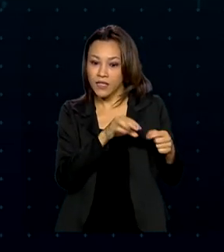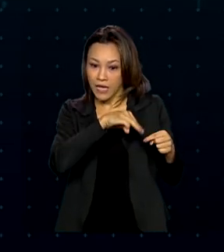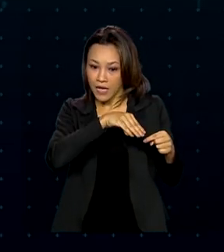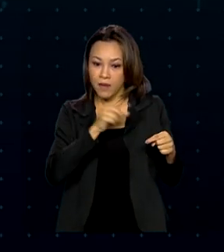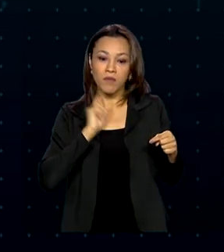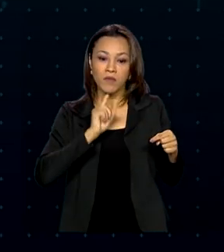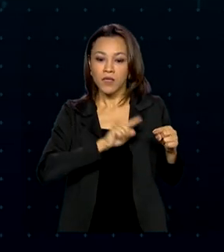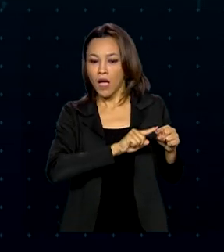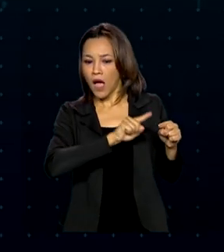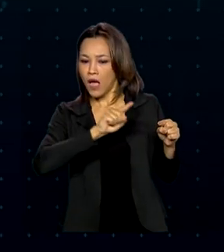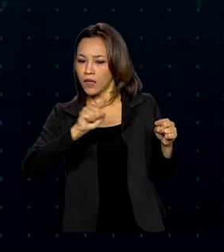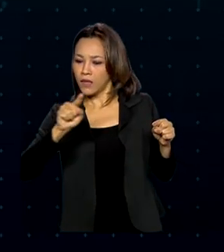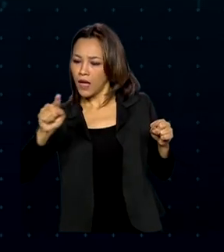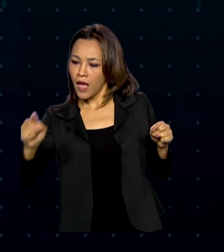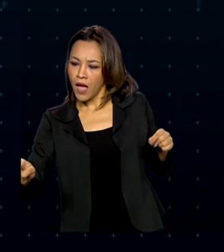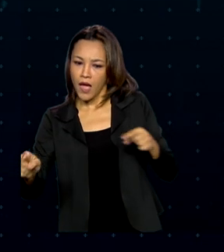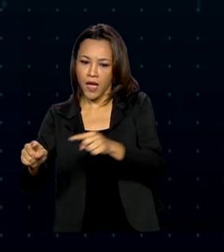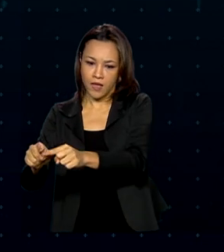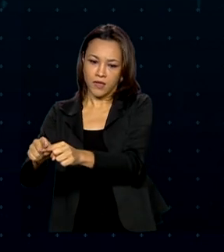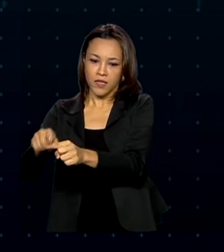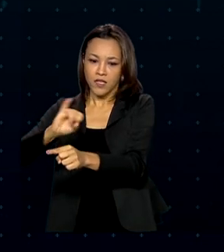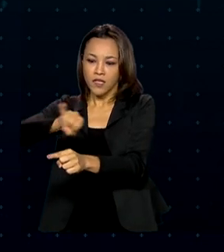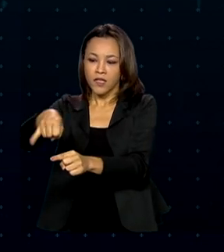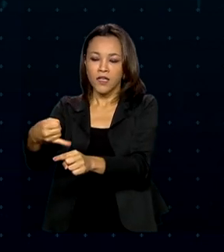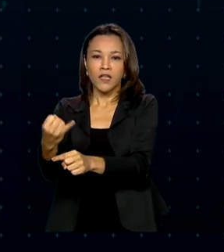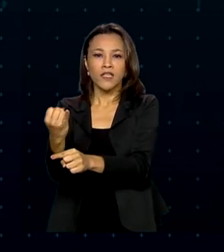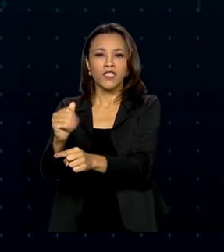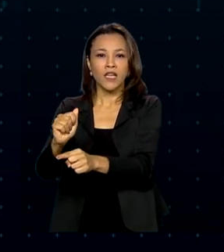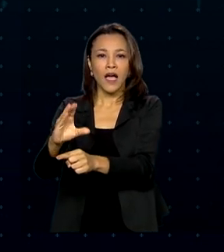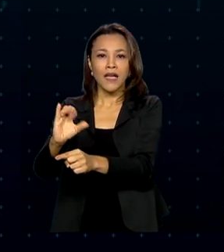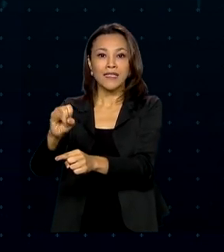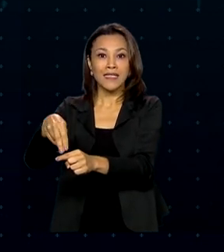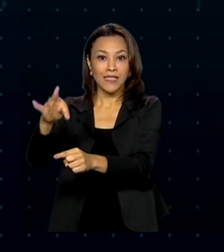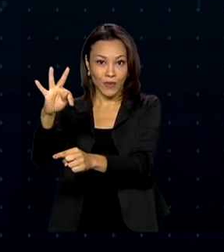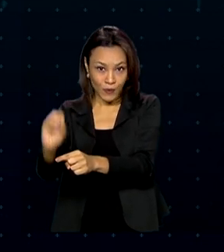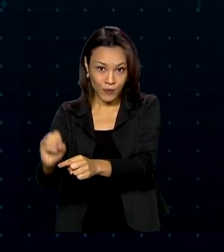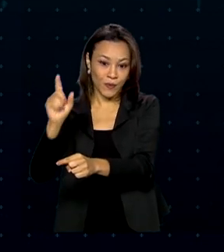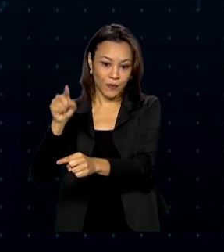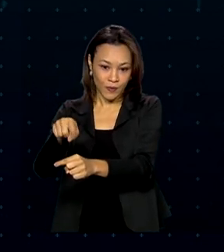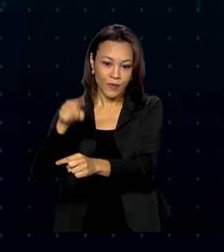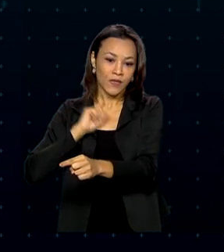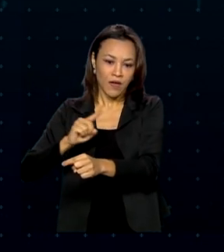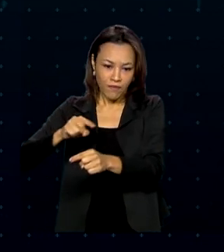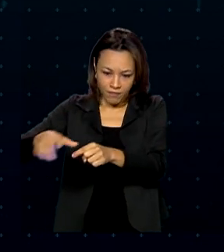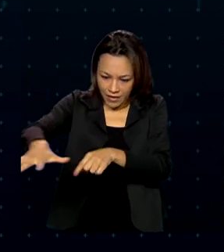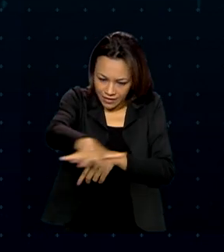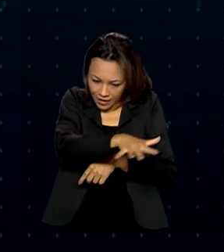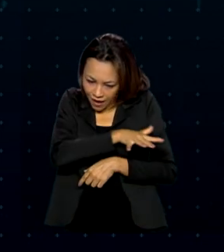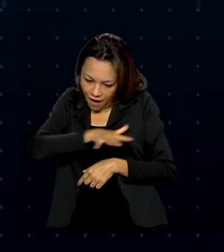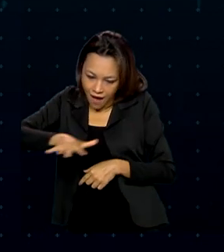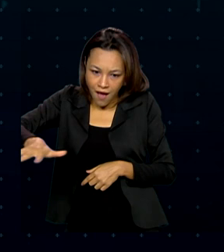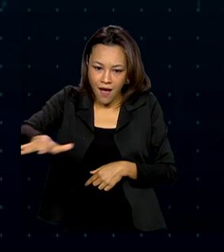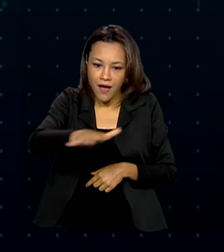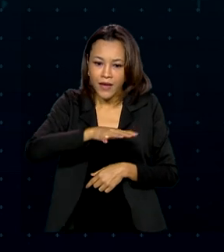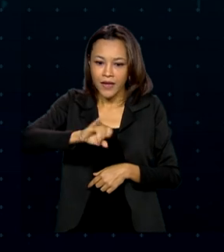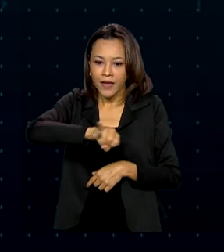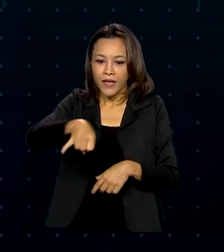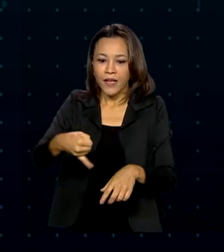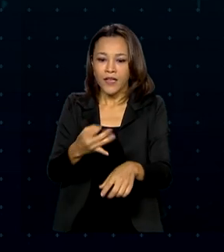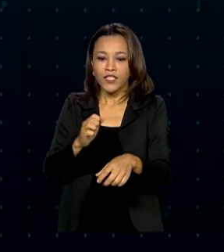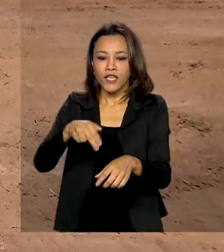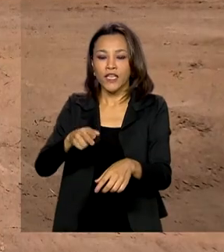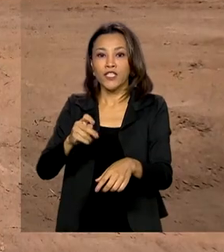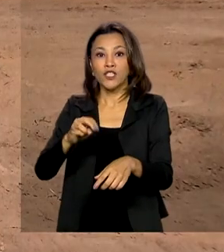no município de Jacinto. O asfalto deve atender principalmente a região do Vale do Jequitinhonha, cortada pela